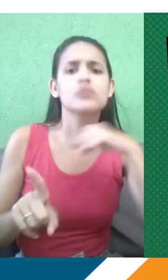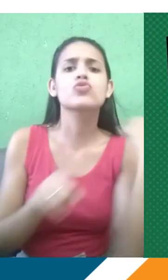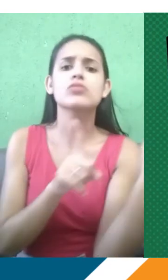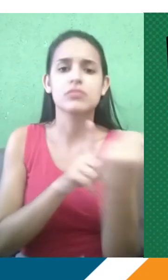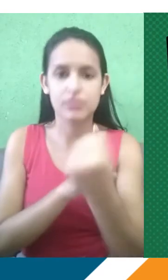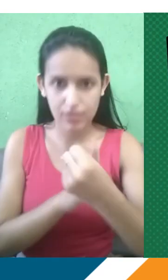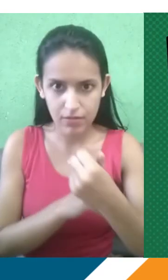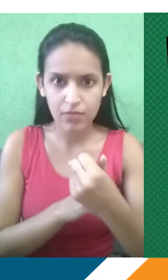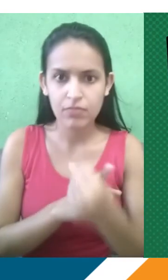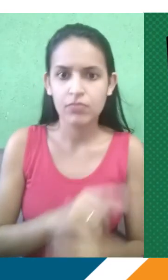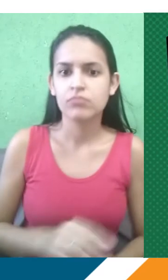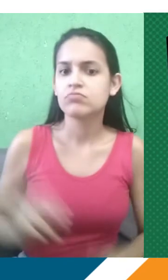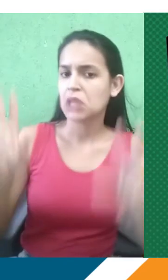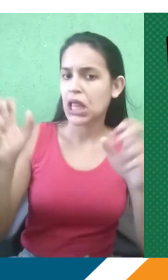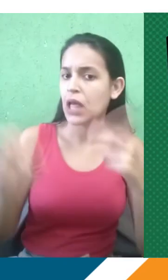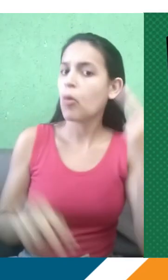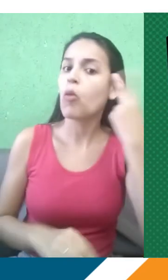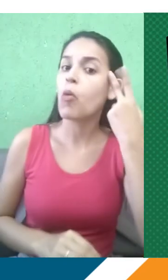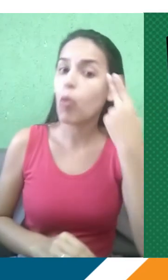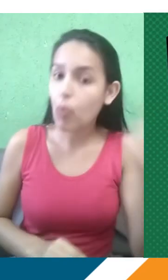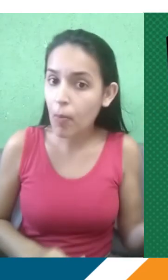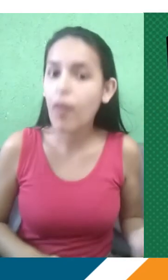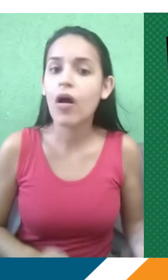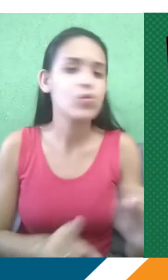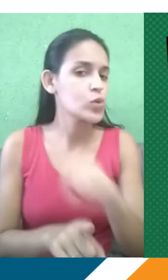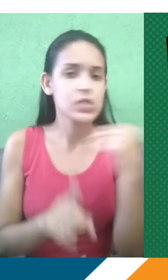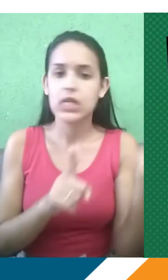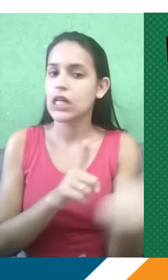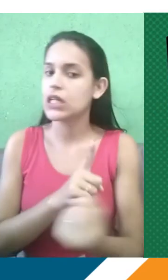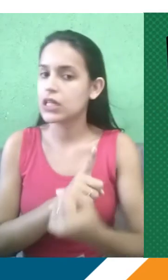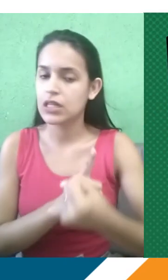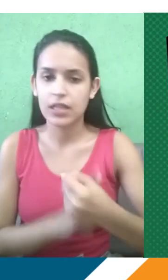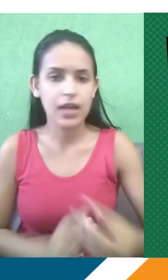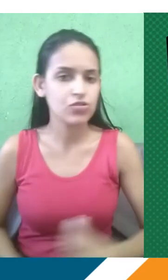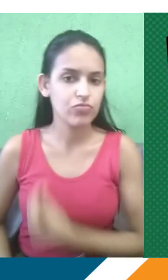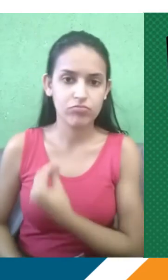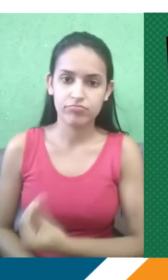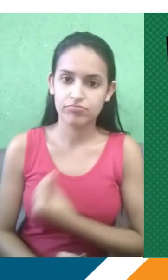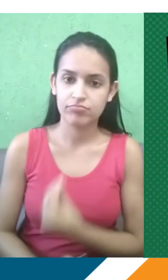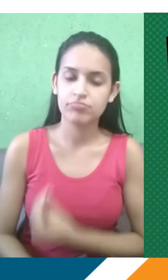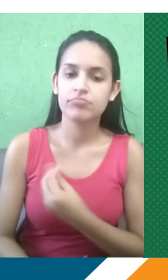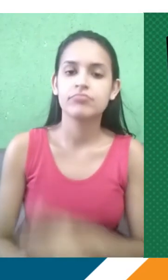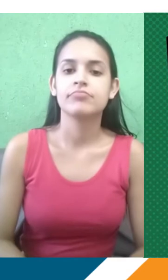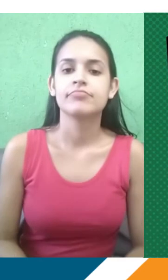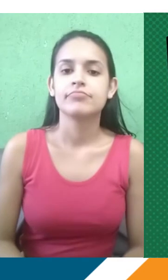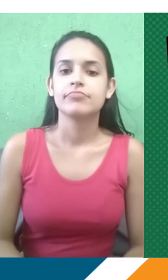de... É um conteúdo comum a todo mundo, no sentido da sociedade mesmo, de tratarmos socialmente. Então, para que vocês